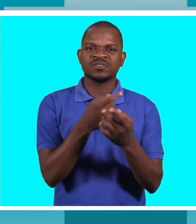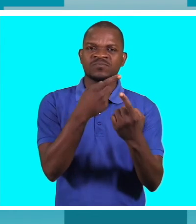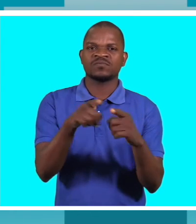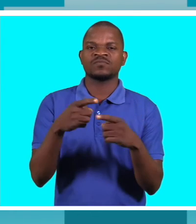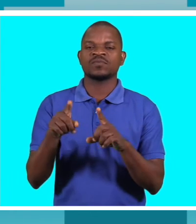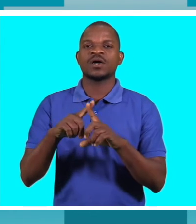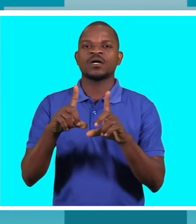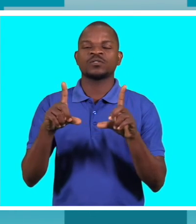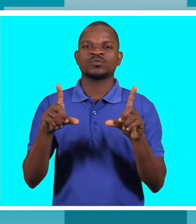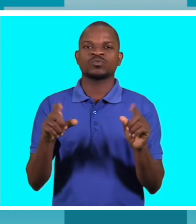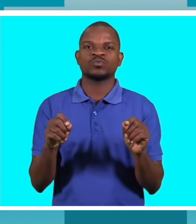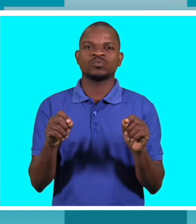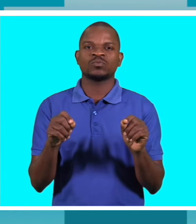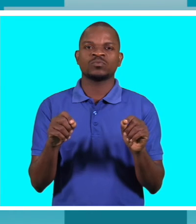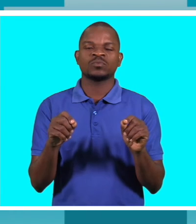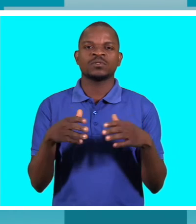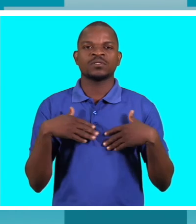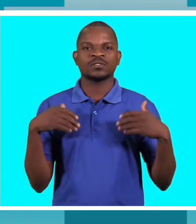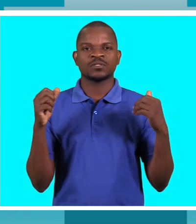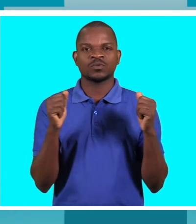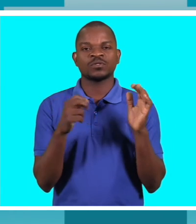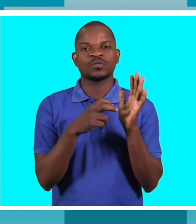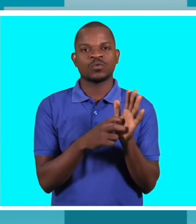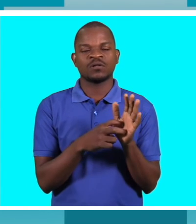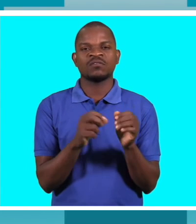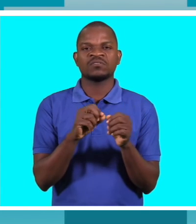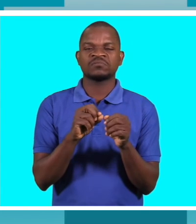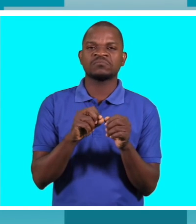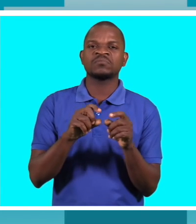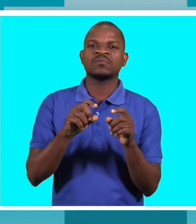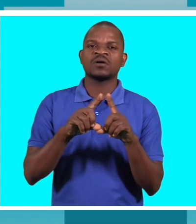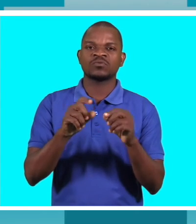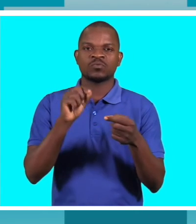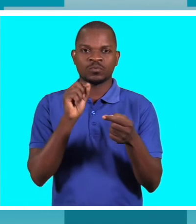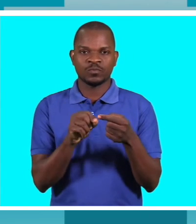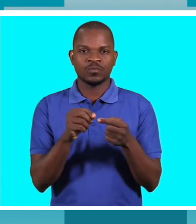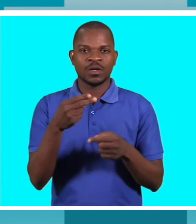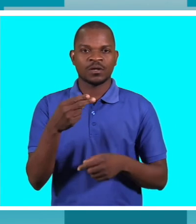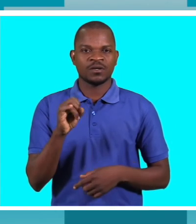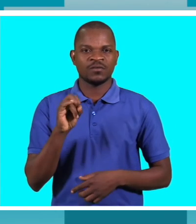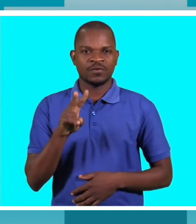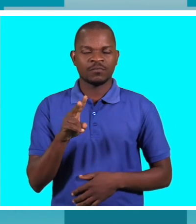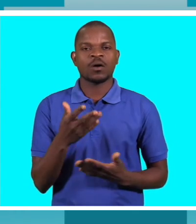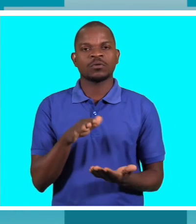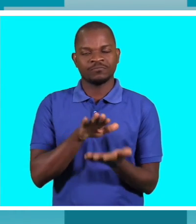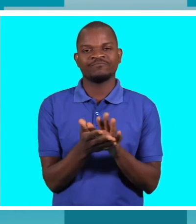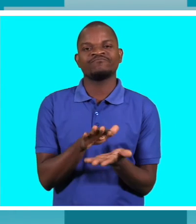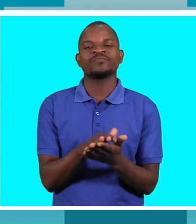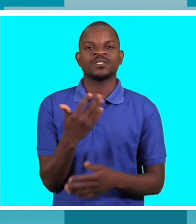saúde sexual repositiva incluindo a testagem para o HIV e sida e neste momento as equipas estão se a preparar e esperamos